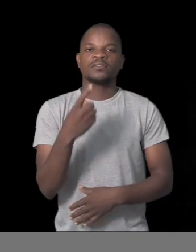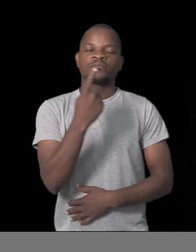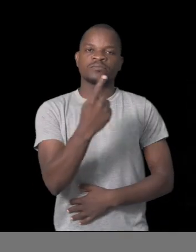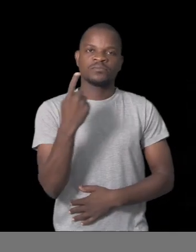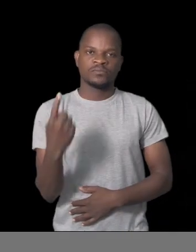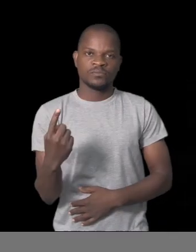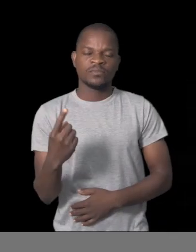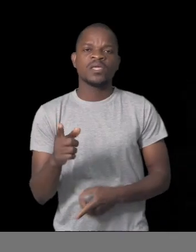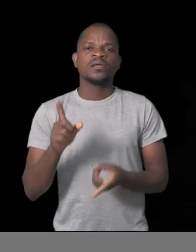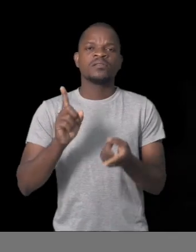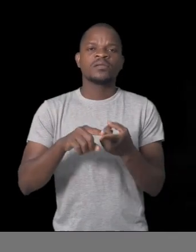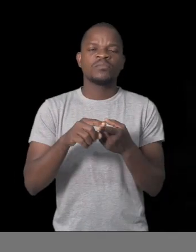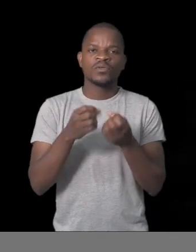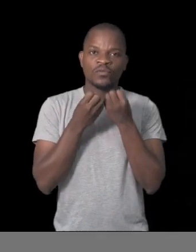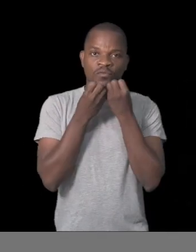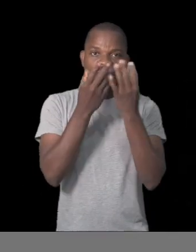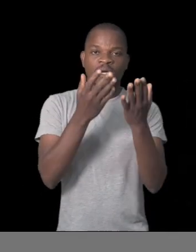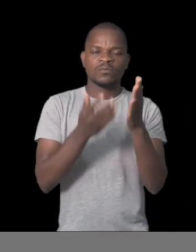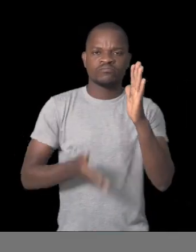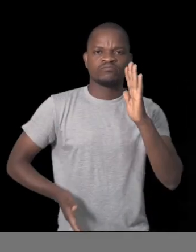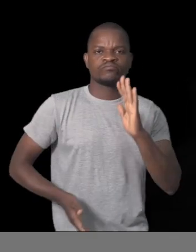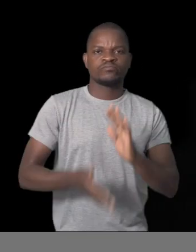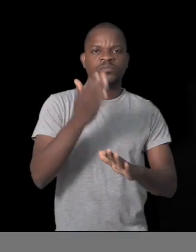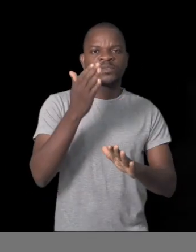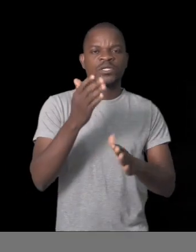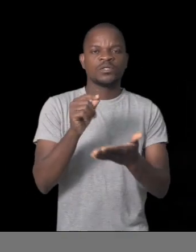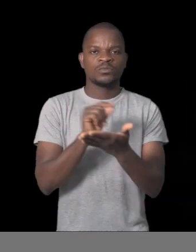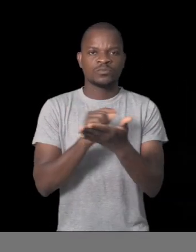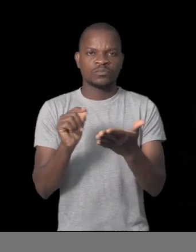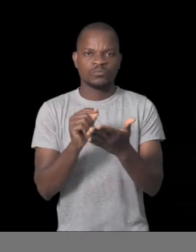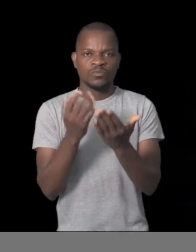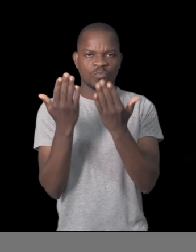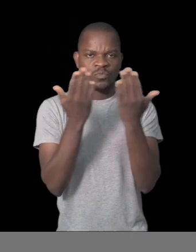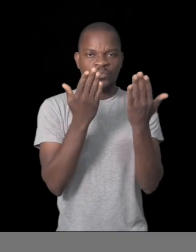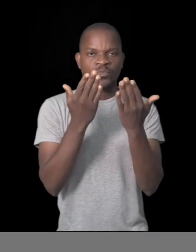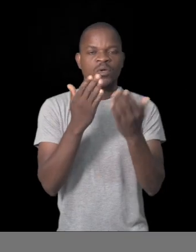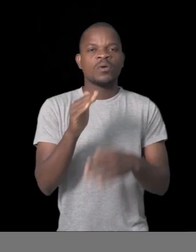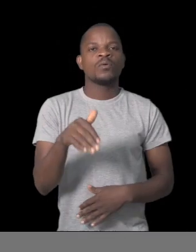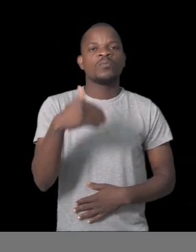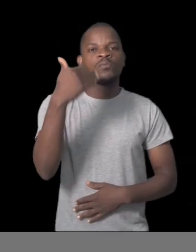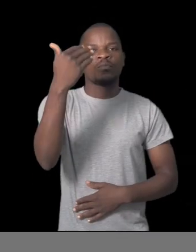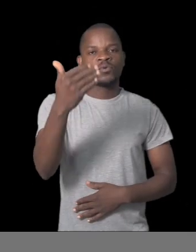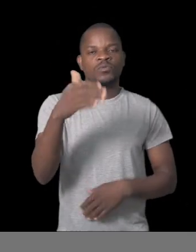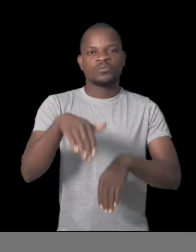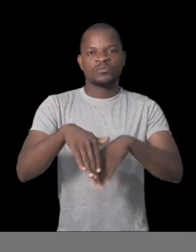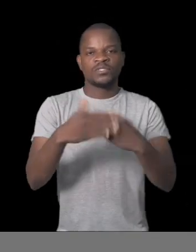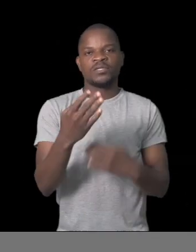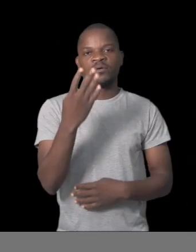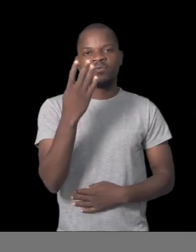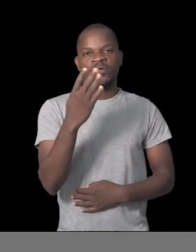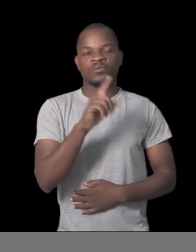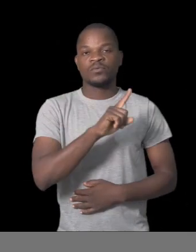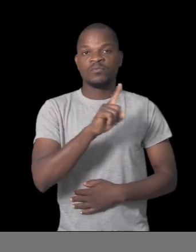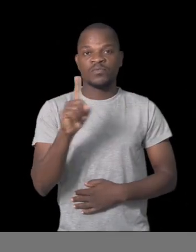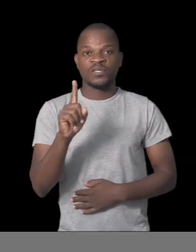o início das aulas está marcado para o próximo dia 4 de fevereiro à escala nacional.